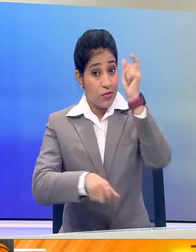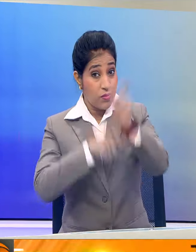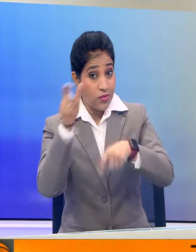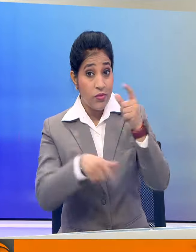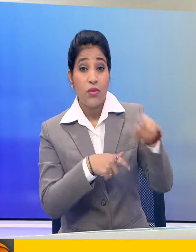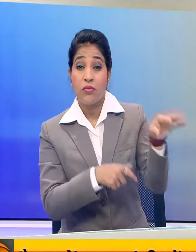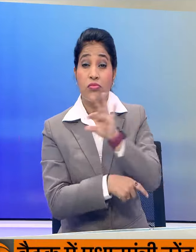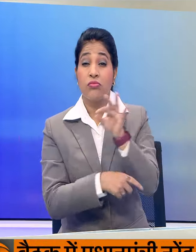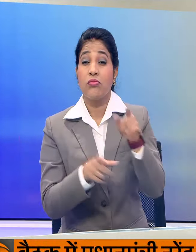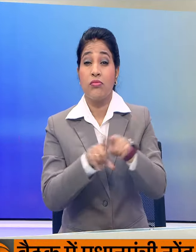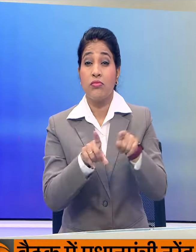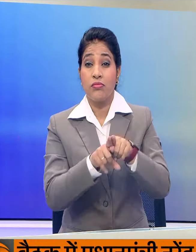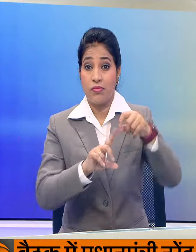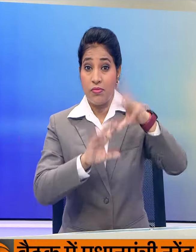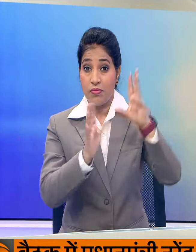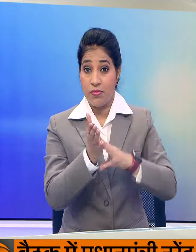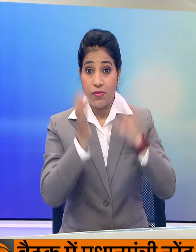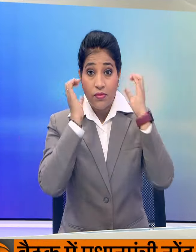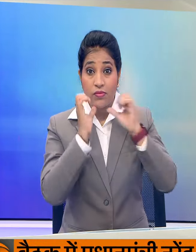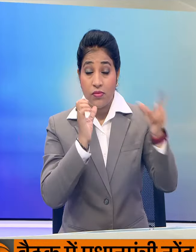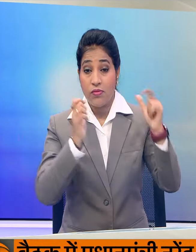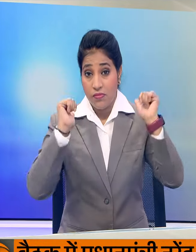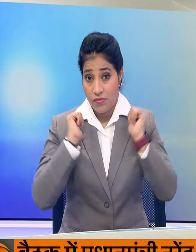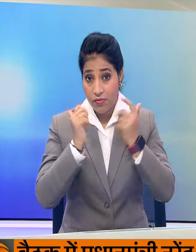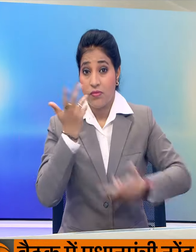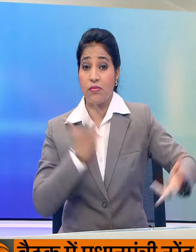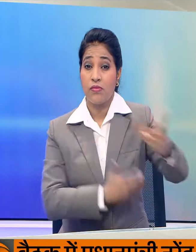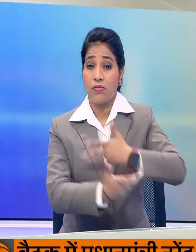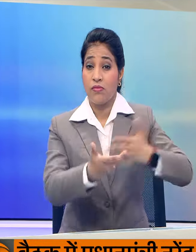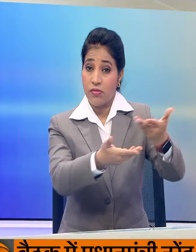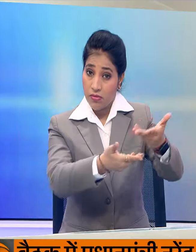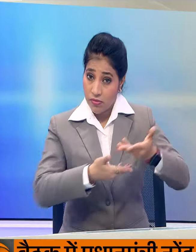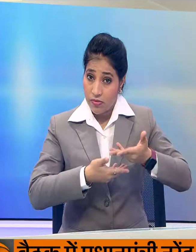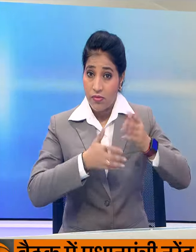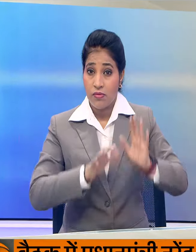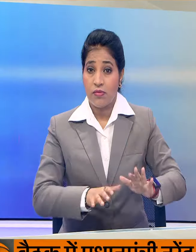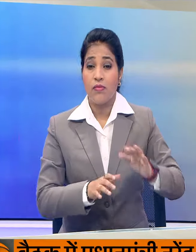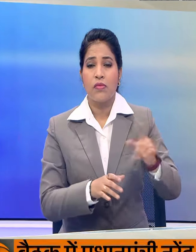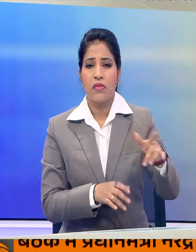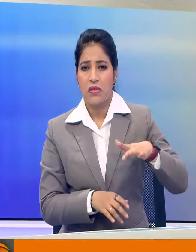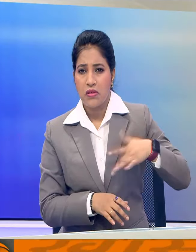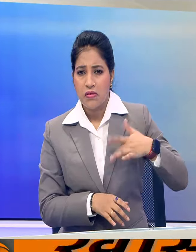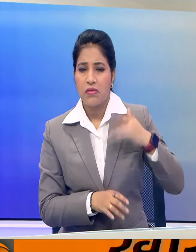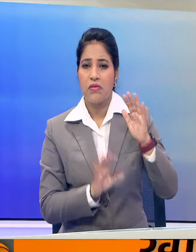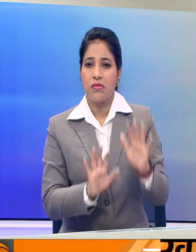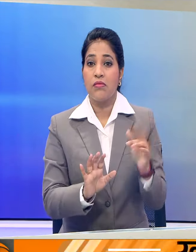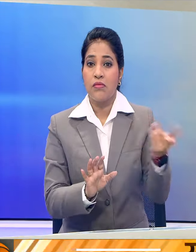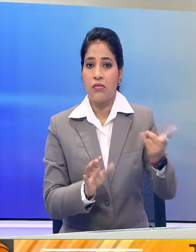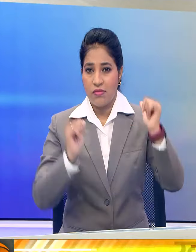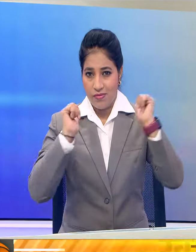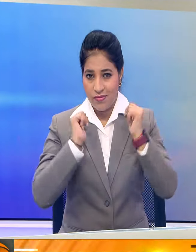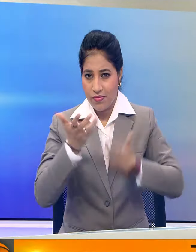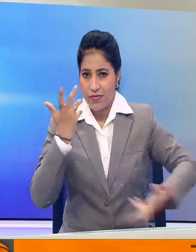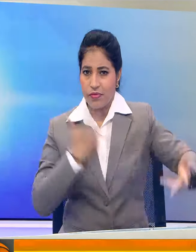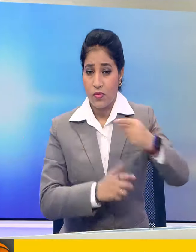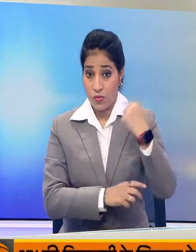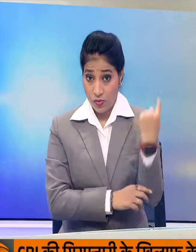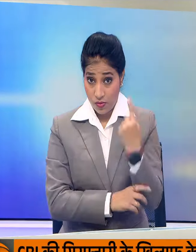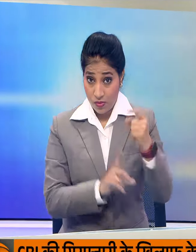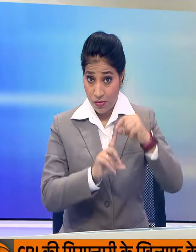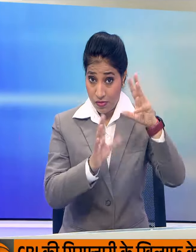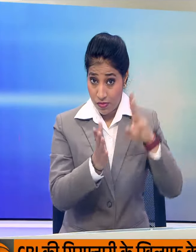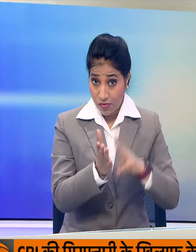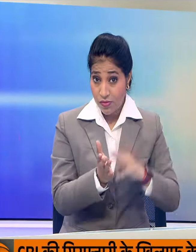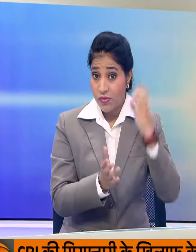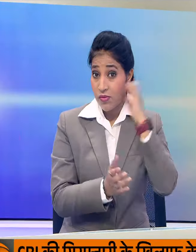हासल करने के लिए पीएम मोदी का इस बैठक में अभिनंदन क्या जाएगा माना ये भी जा रहा है कि बैठक को ना सर्फ प्रधान